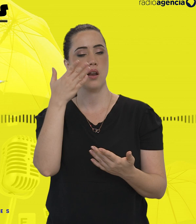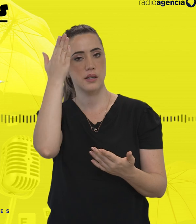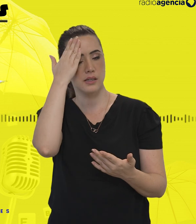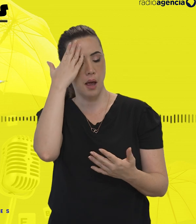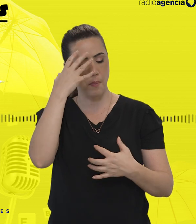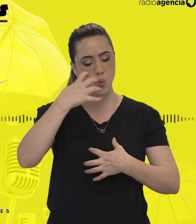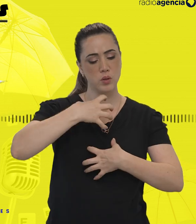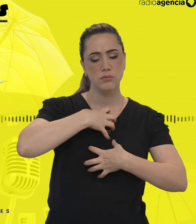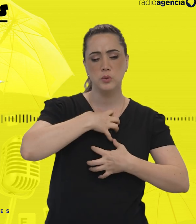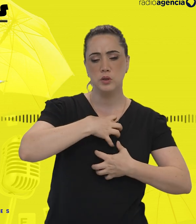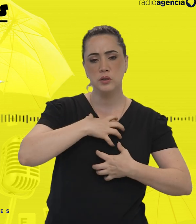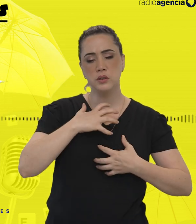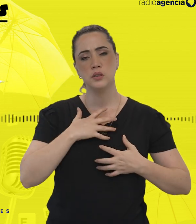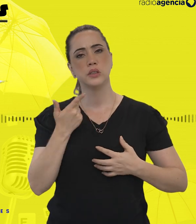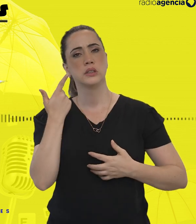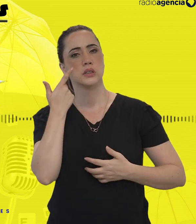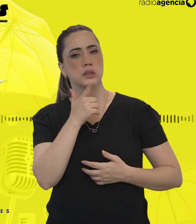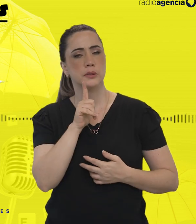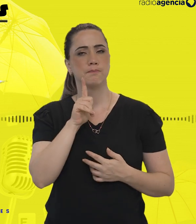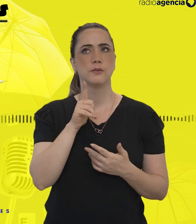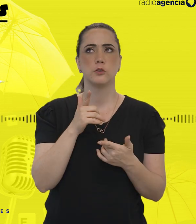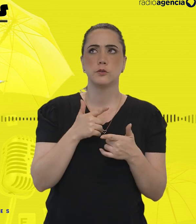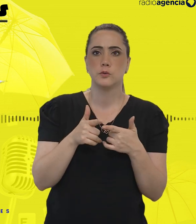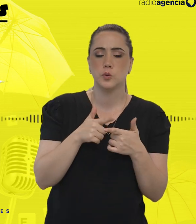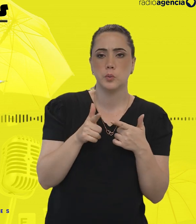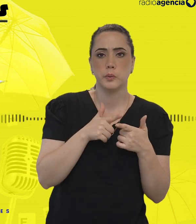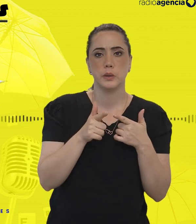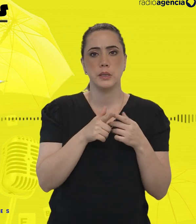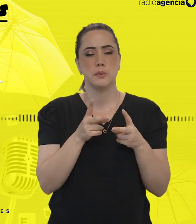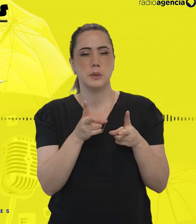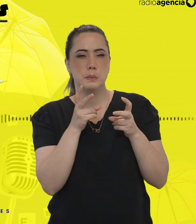sintomas, completar esse quebra-cabeças.